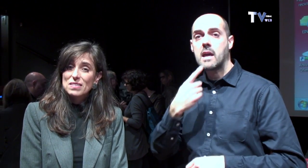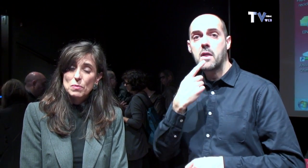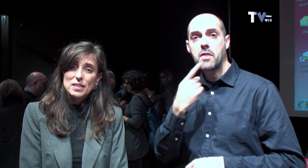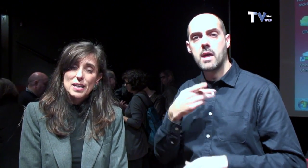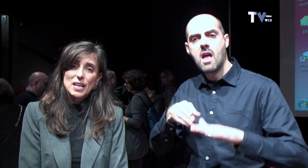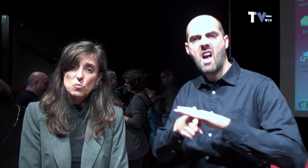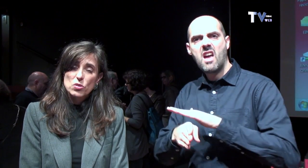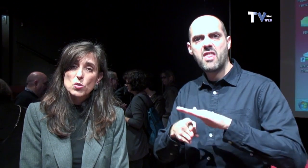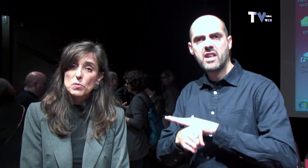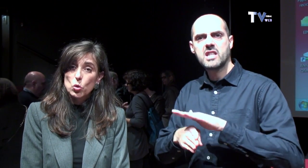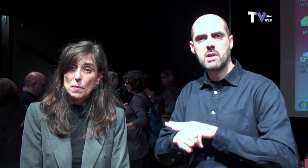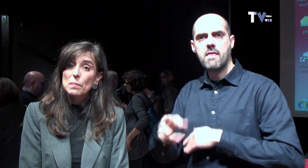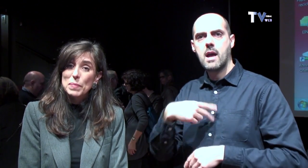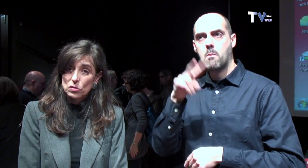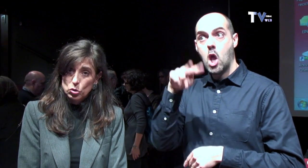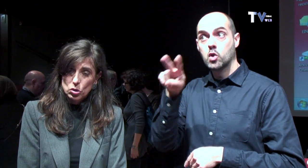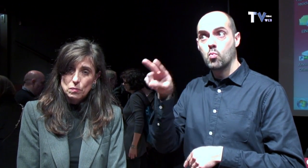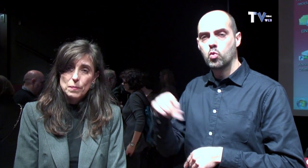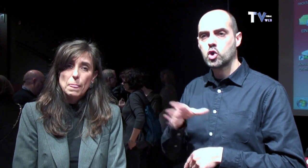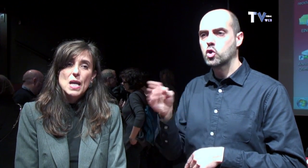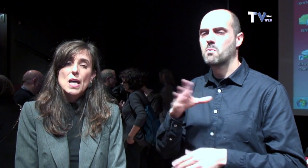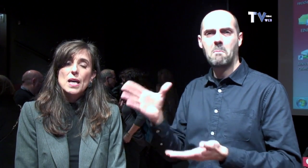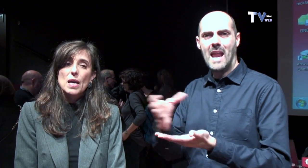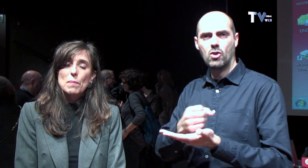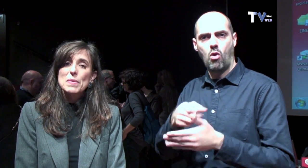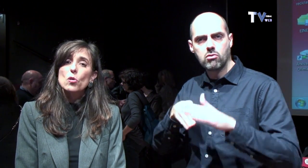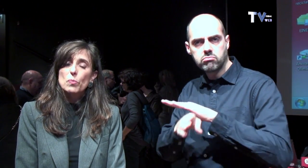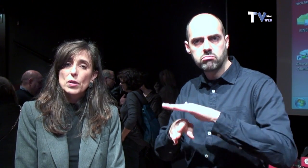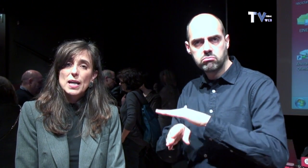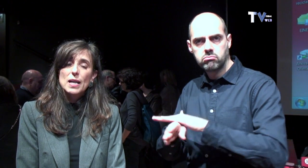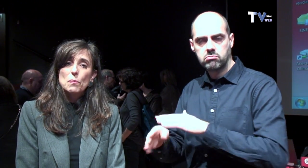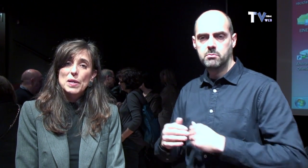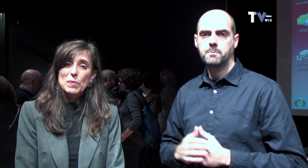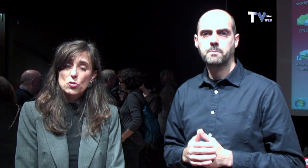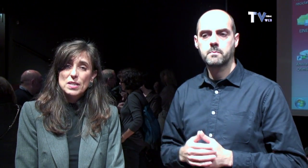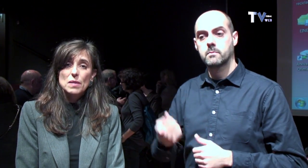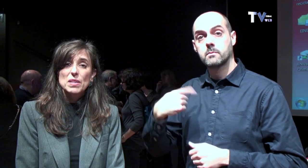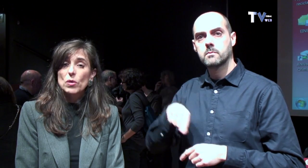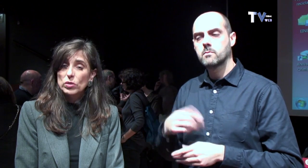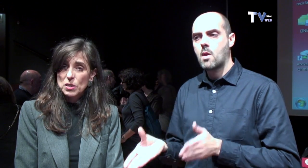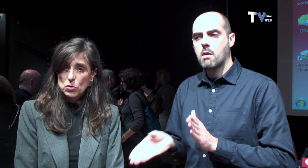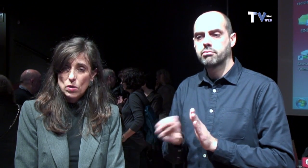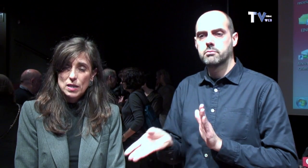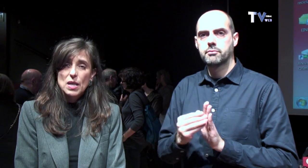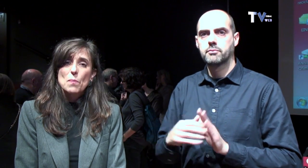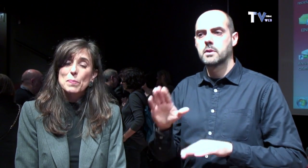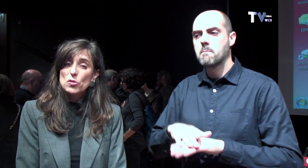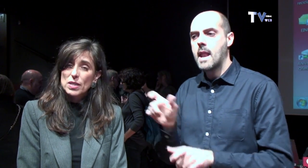Accessibilitat als museus absolutament per a tot. Van incorporar per a amb dificultats visuals, per a persones